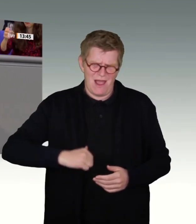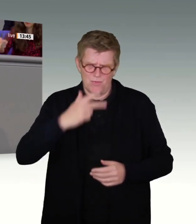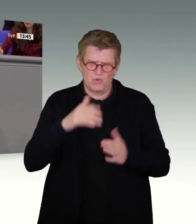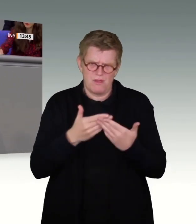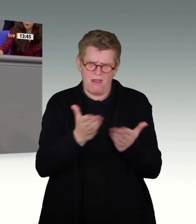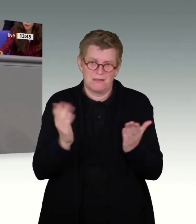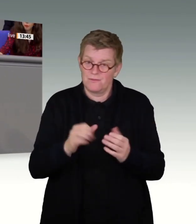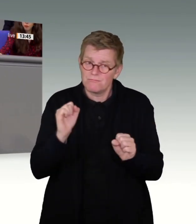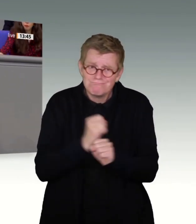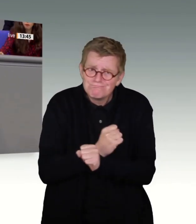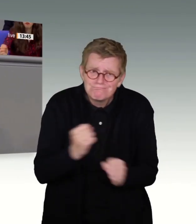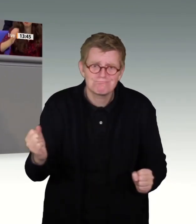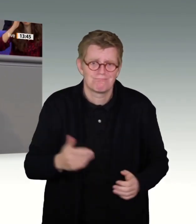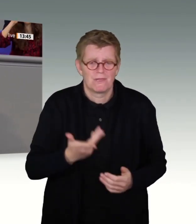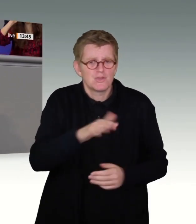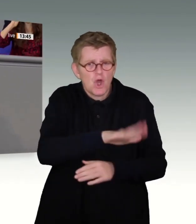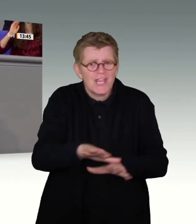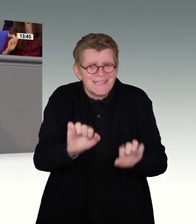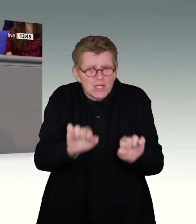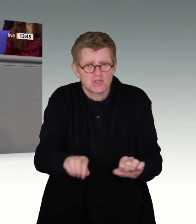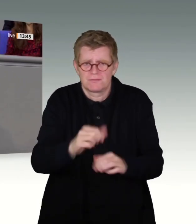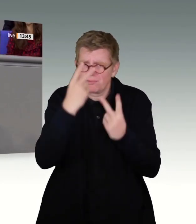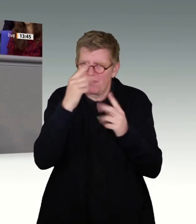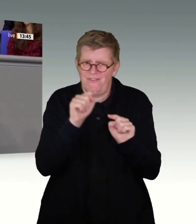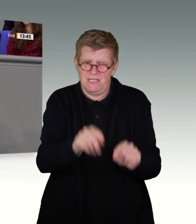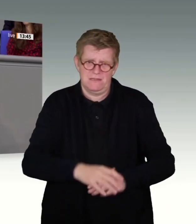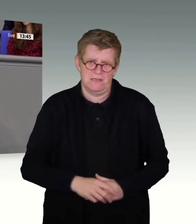Unding in einer so zentralen Frage des Kinderschutzes in Deutschland.